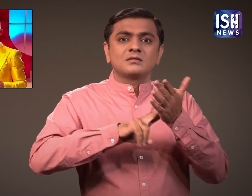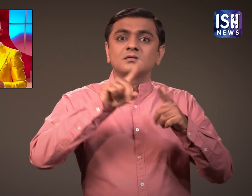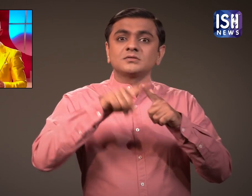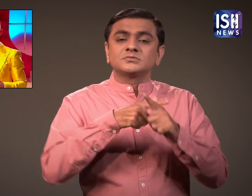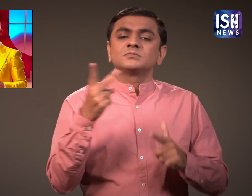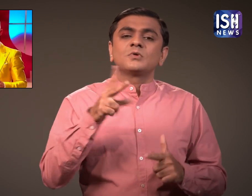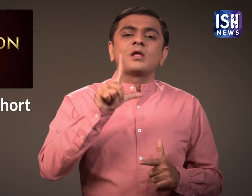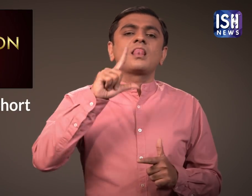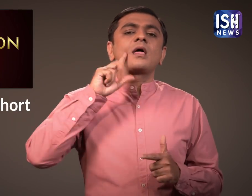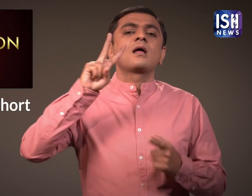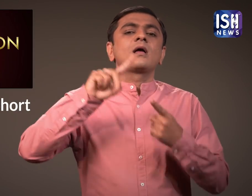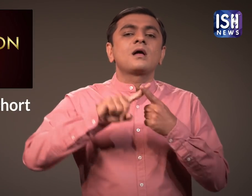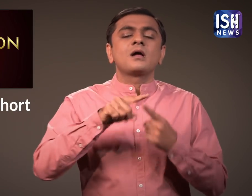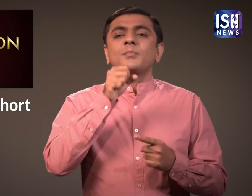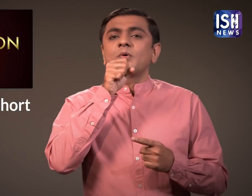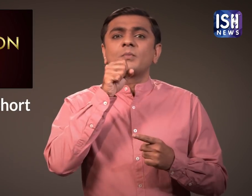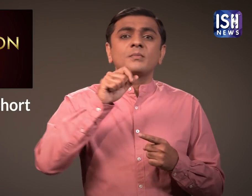किया था।